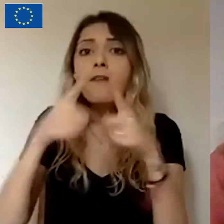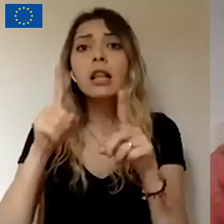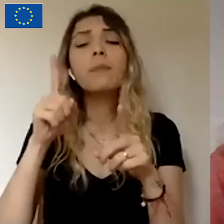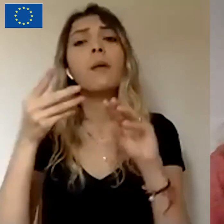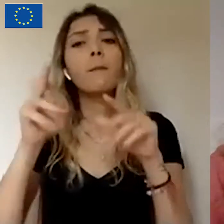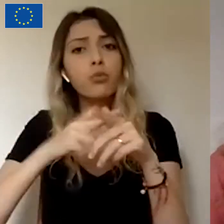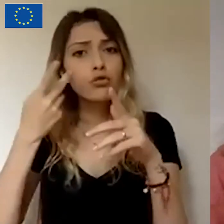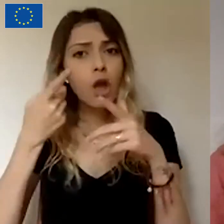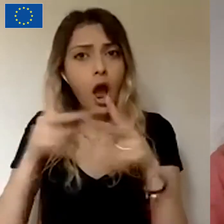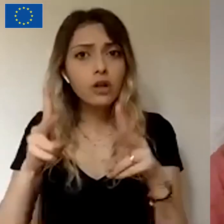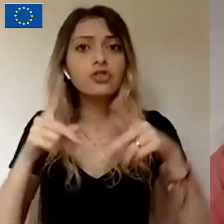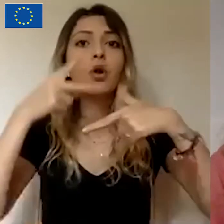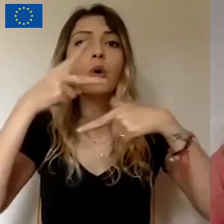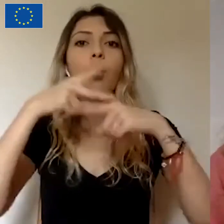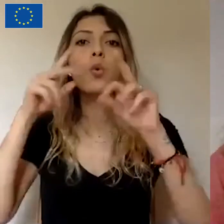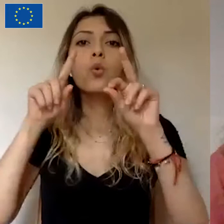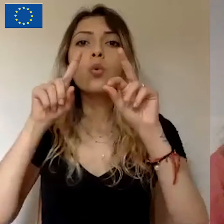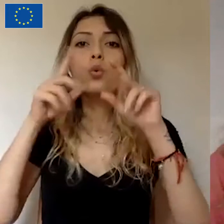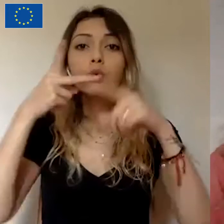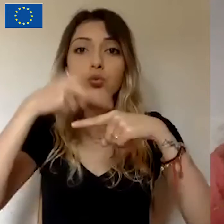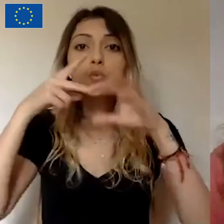Burada bir proje kısıtımız yok. İstediğiniz kadar başvurabilirsiniz.